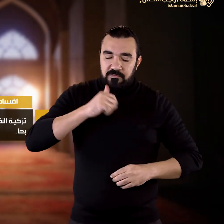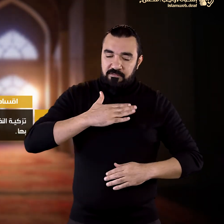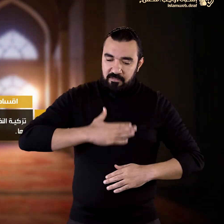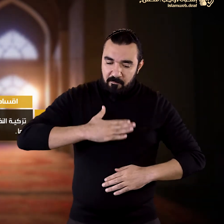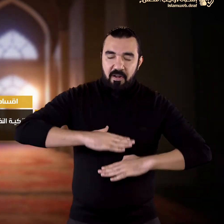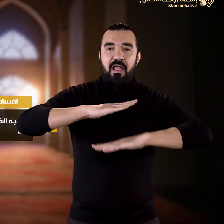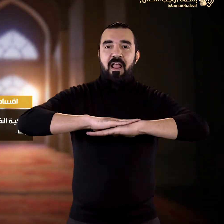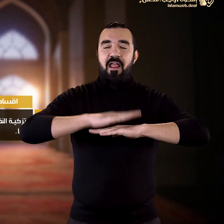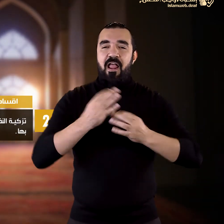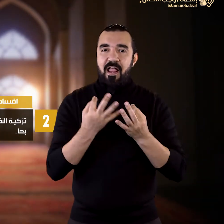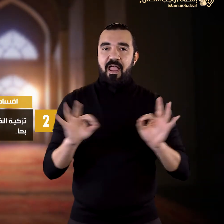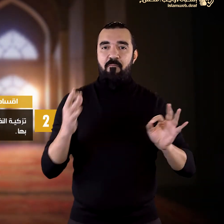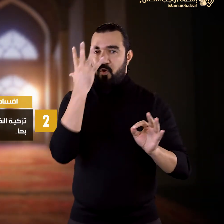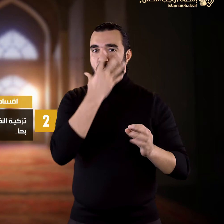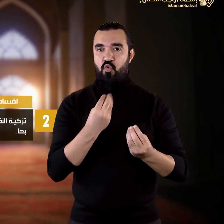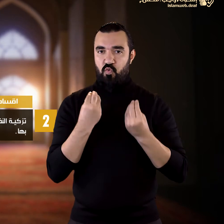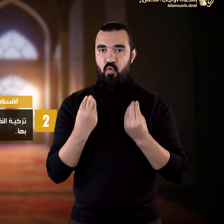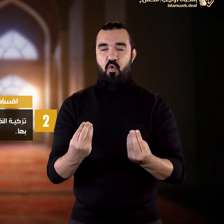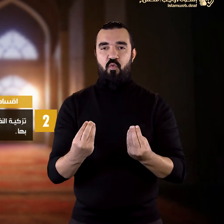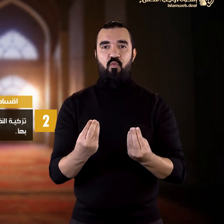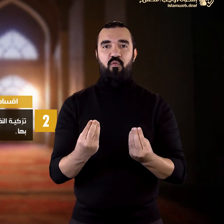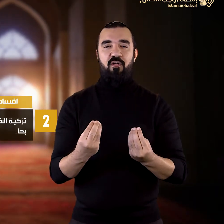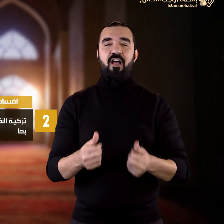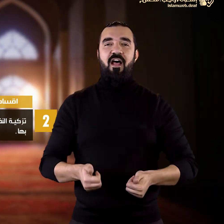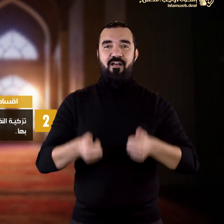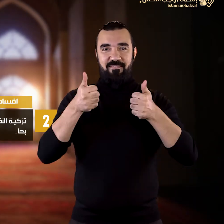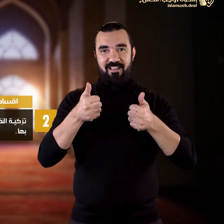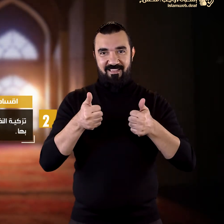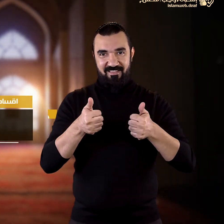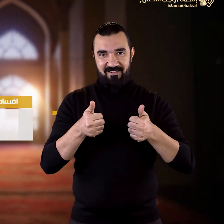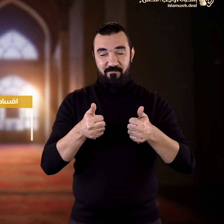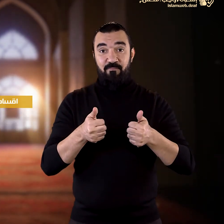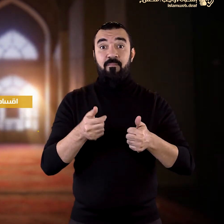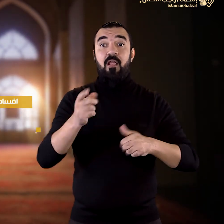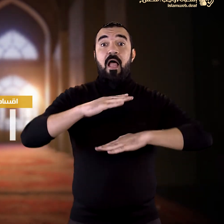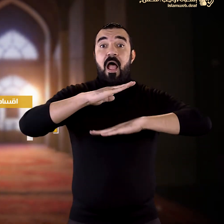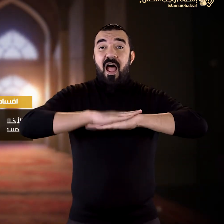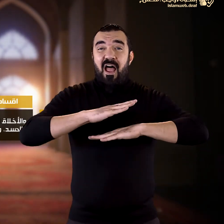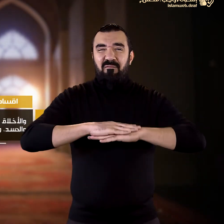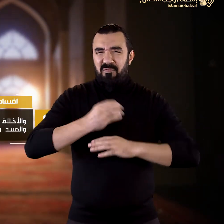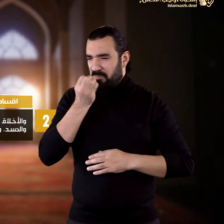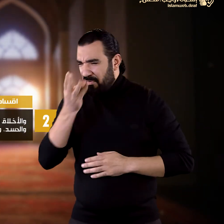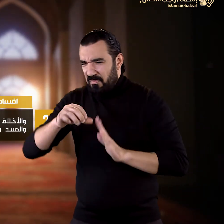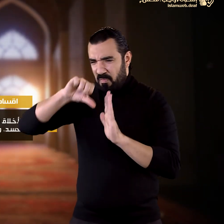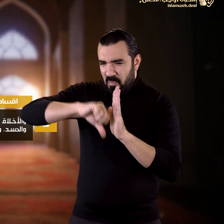بالأخلاق الكريمة والاتصاف بها والأخلاق الرذيلة